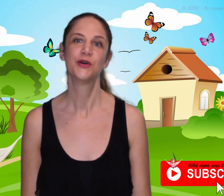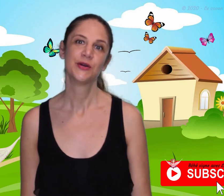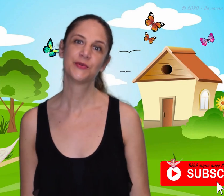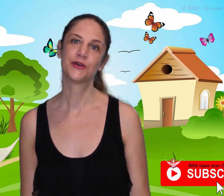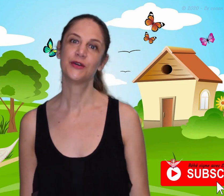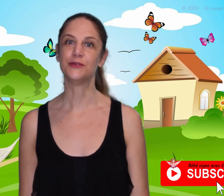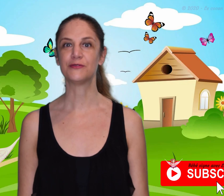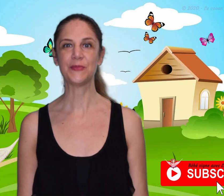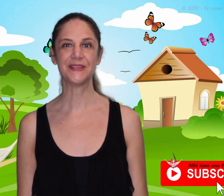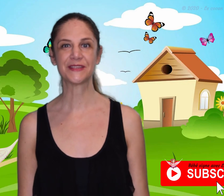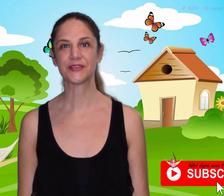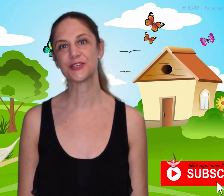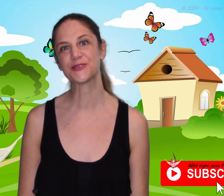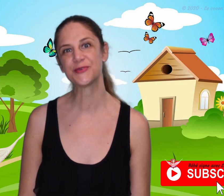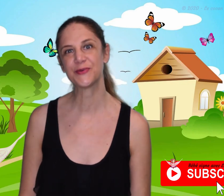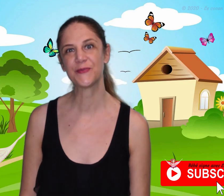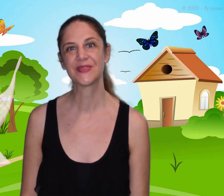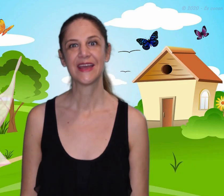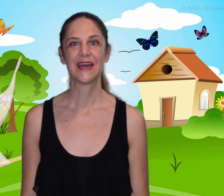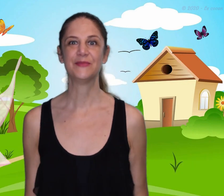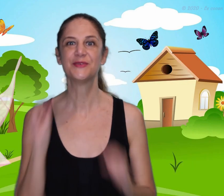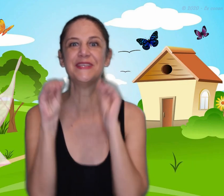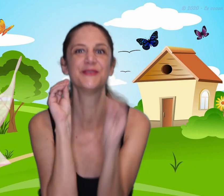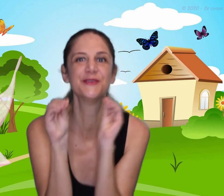pour une nouvelle petite chanson. Bisous, bisous.